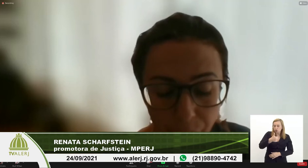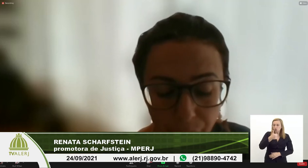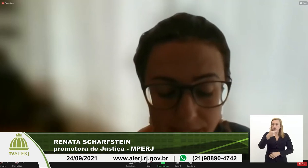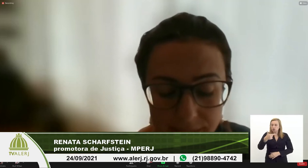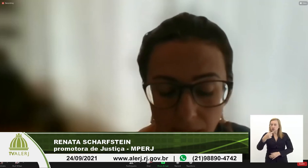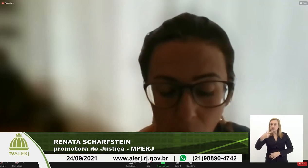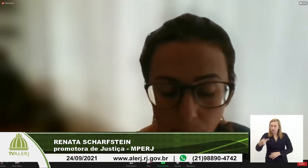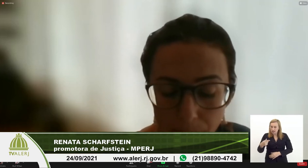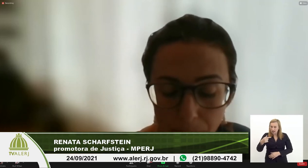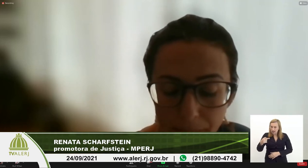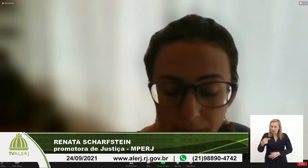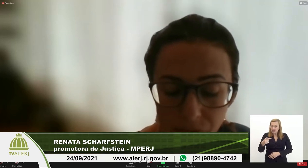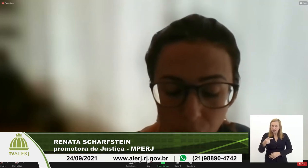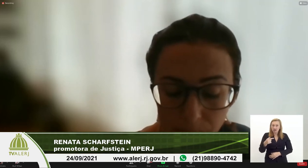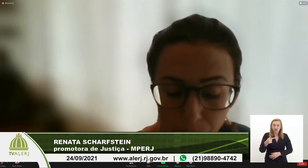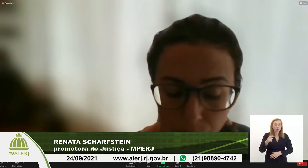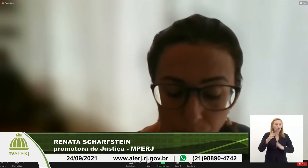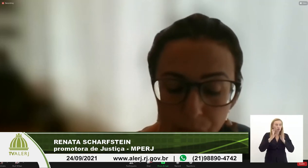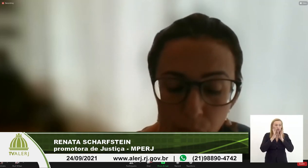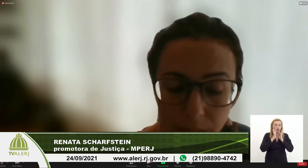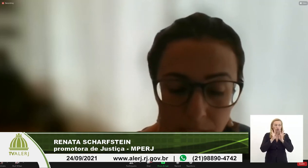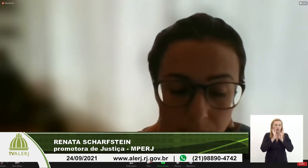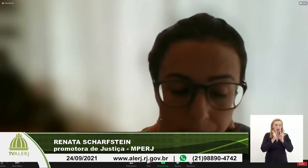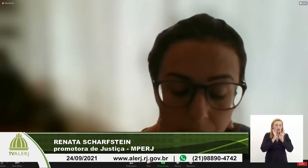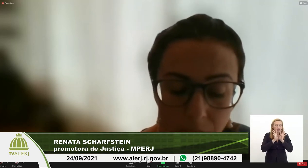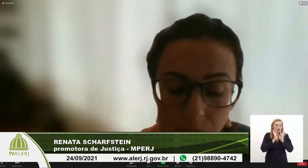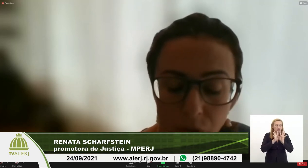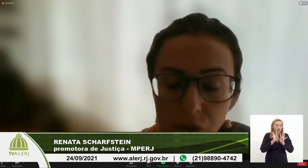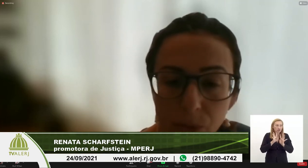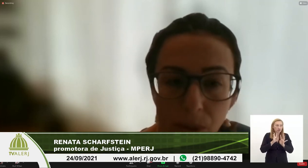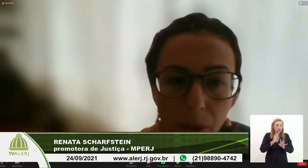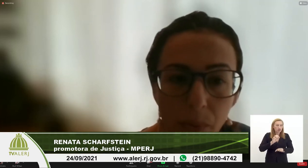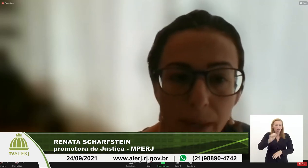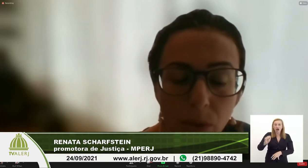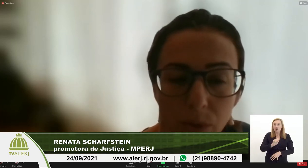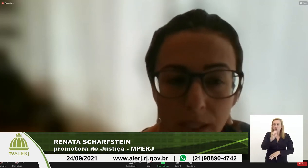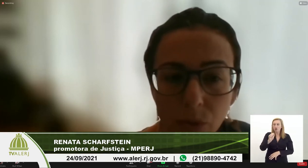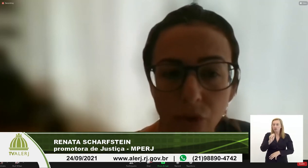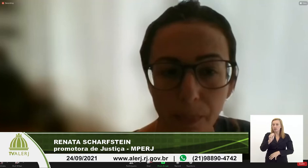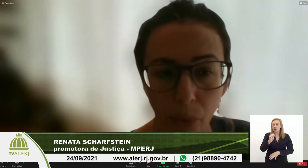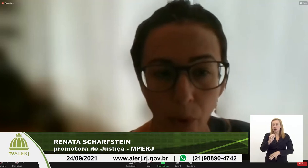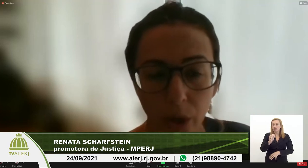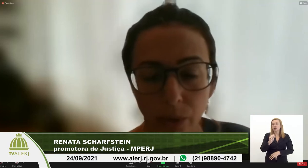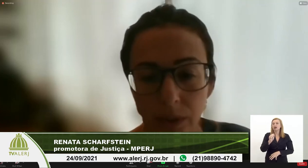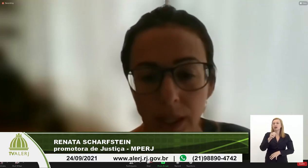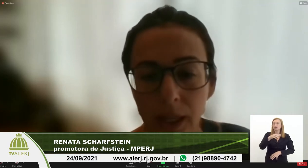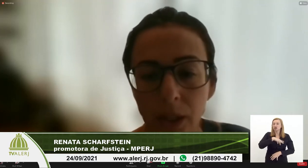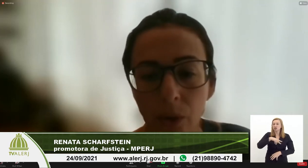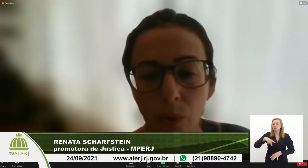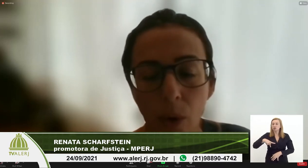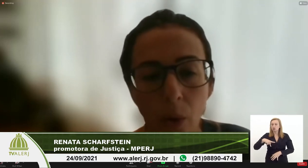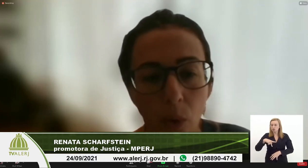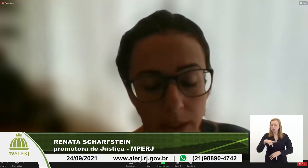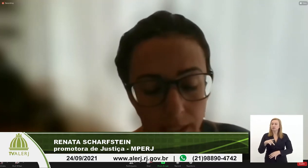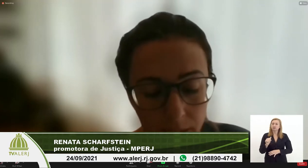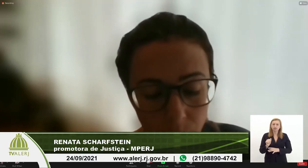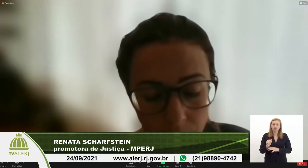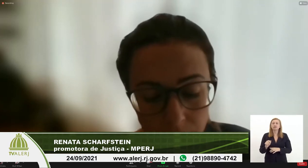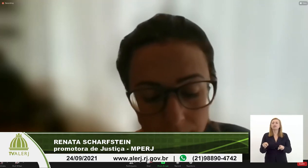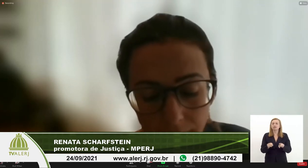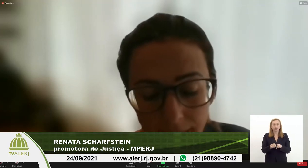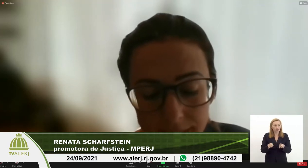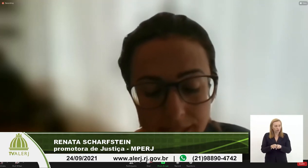-mail pelo face é arroba mprj ponto ouvidoria nós temos também o e-mail do centro de apoio né o qual eu